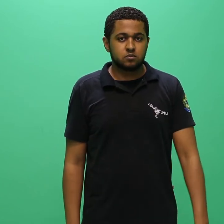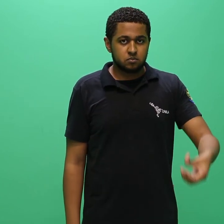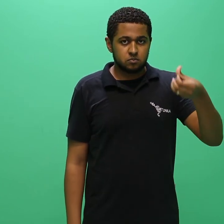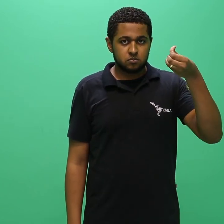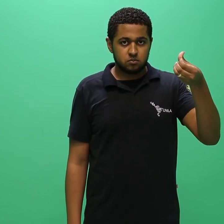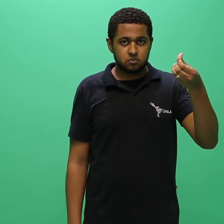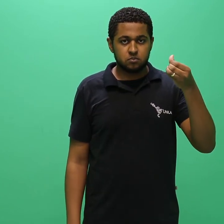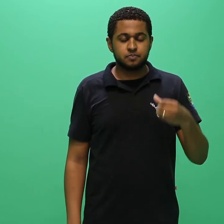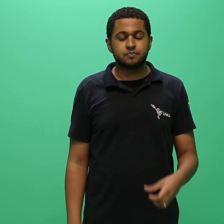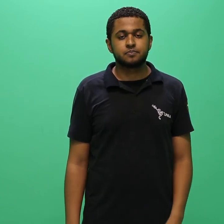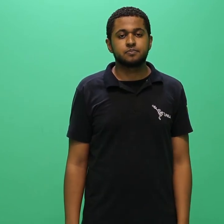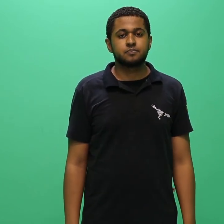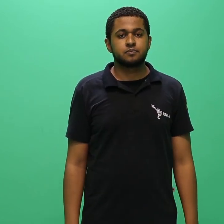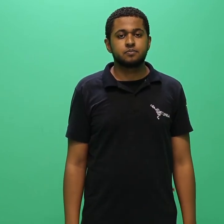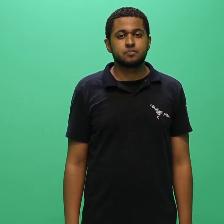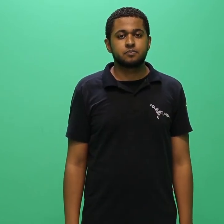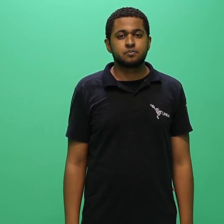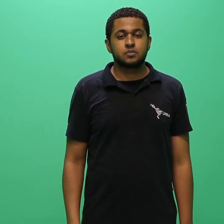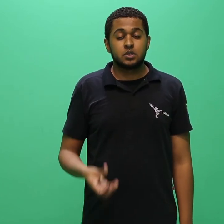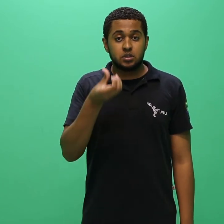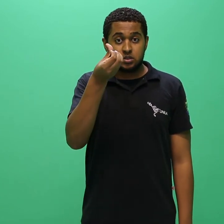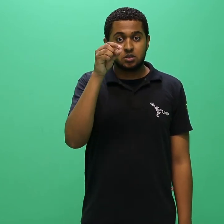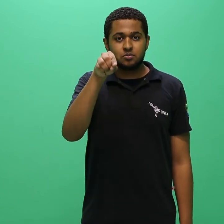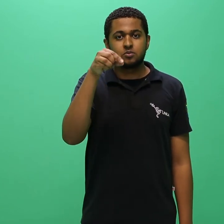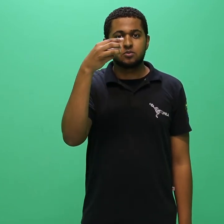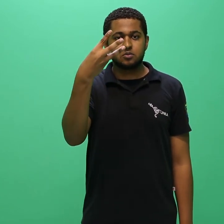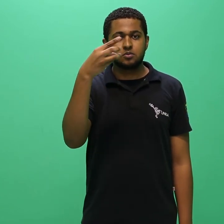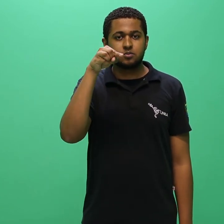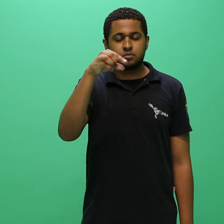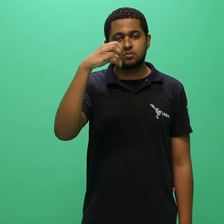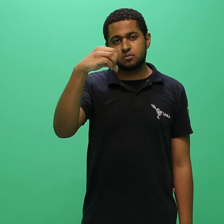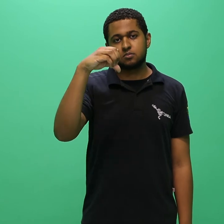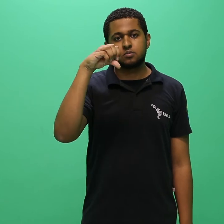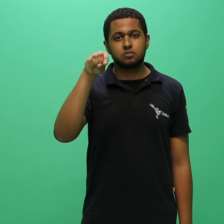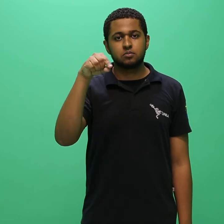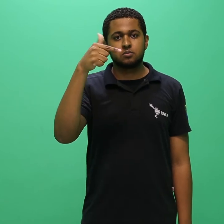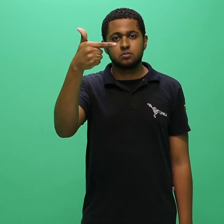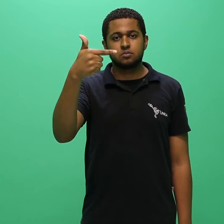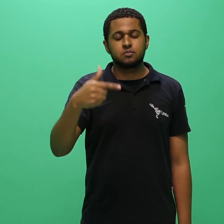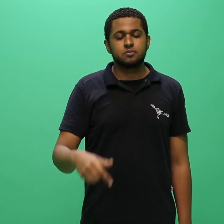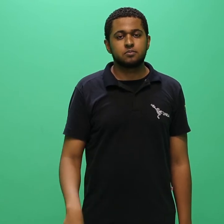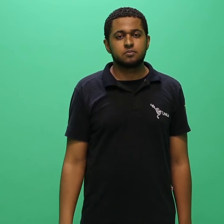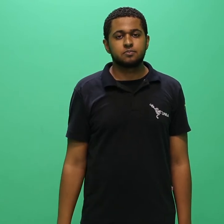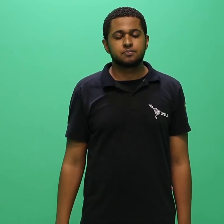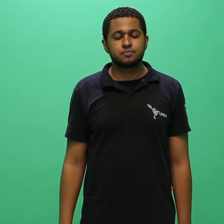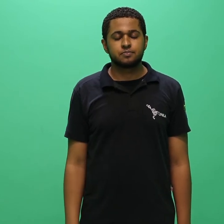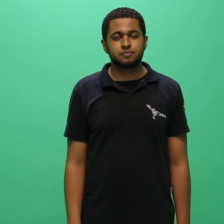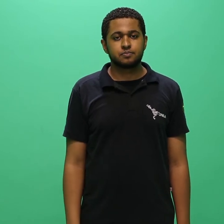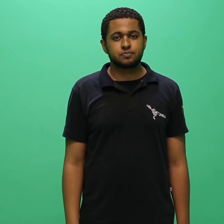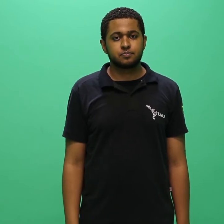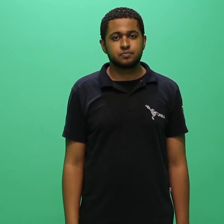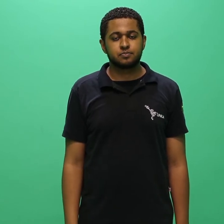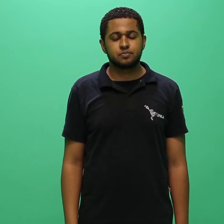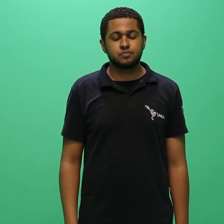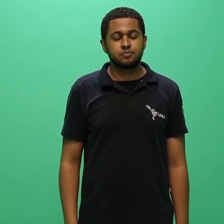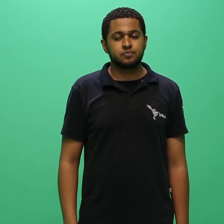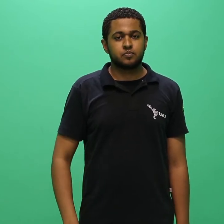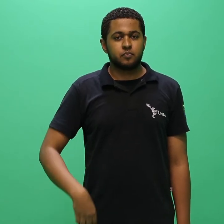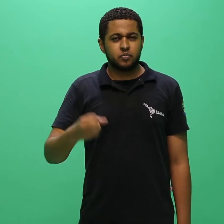.9.2. As notas constantes no histórico escolar de graduação